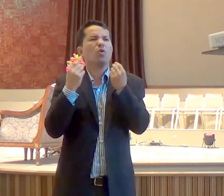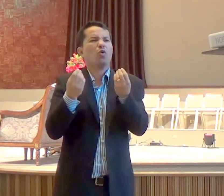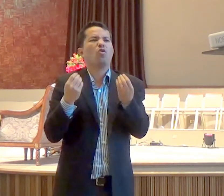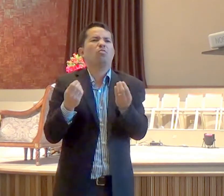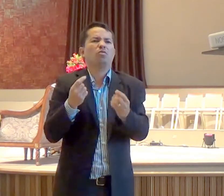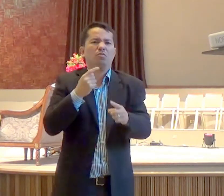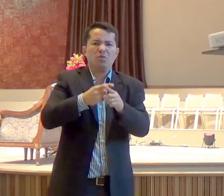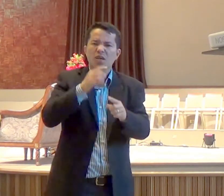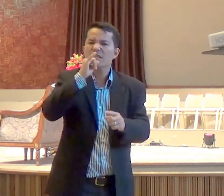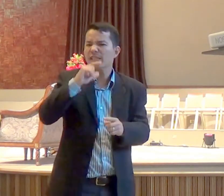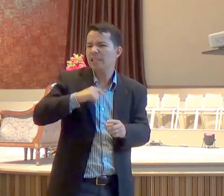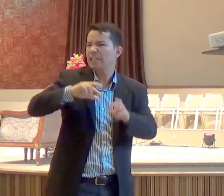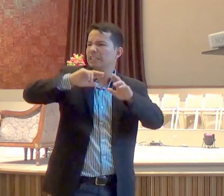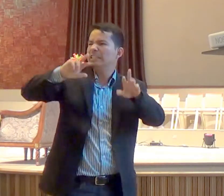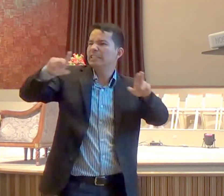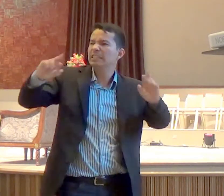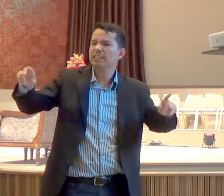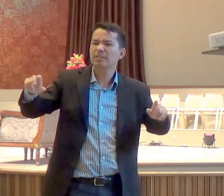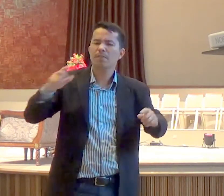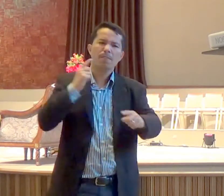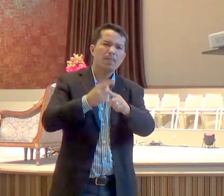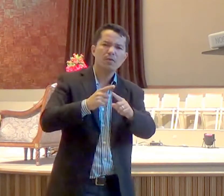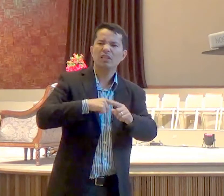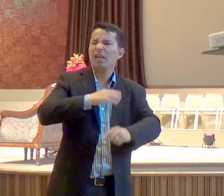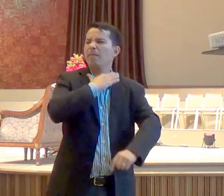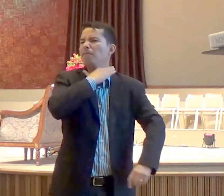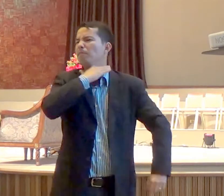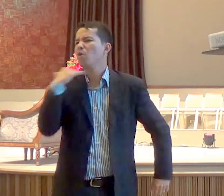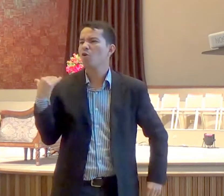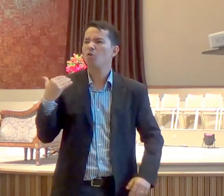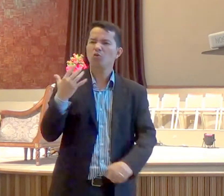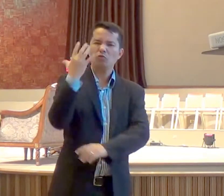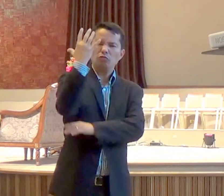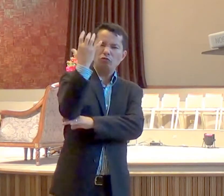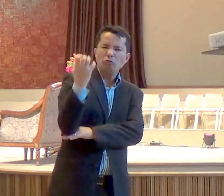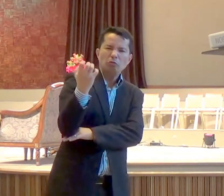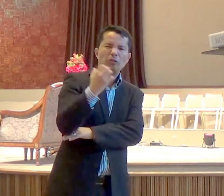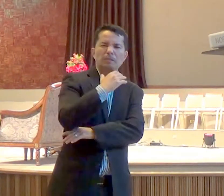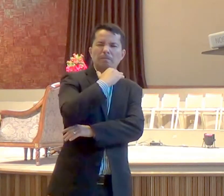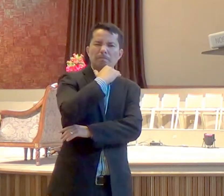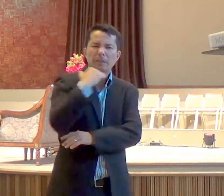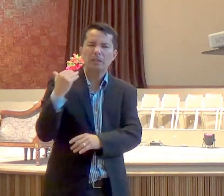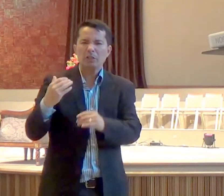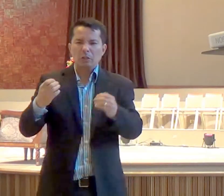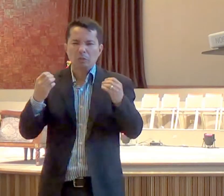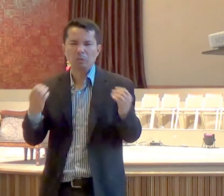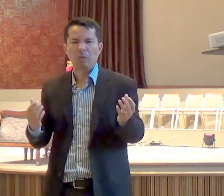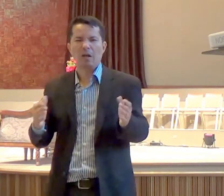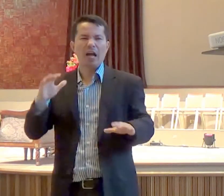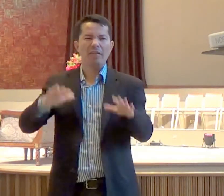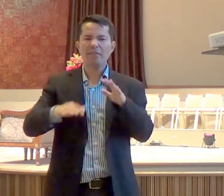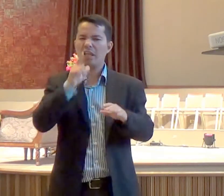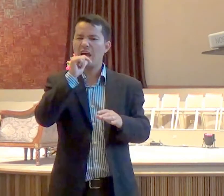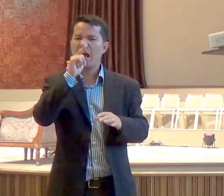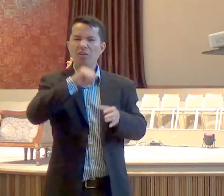desprovidas, duplamente mortas, desarraigadas, ondas bravias do mar, que